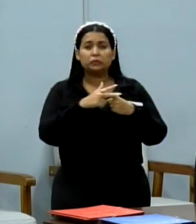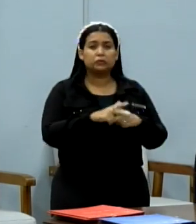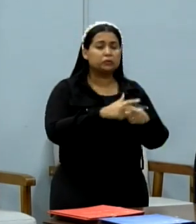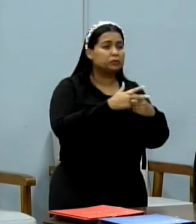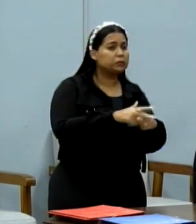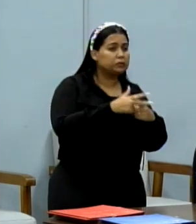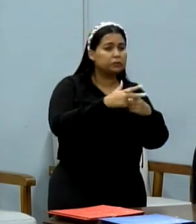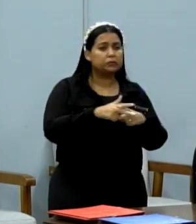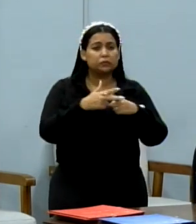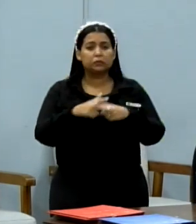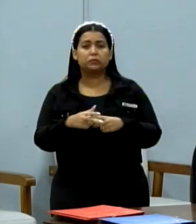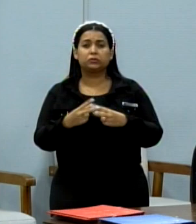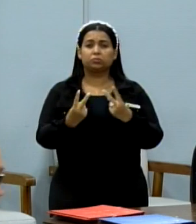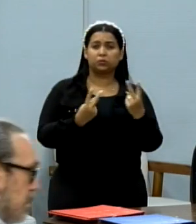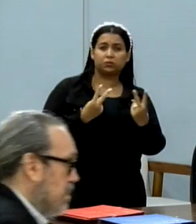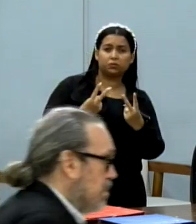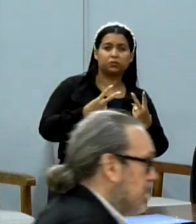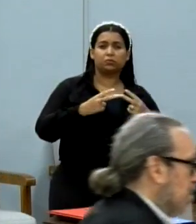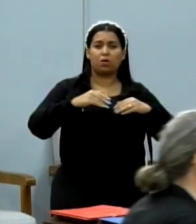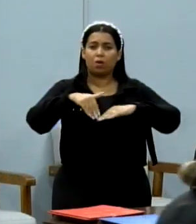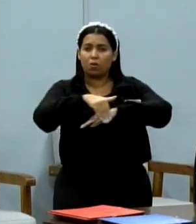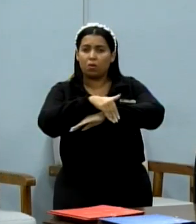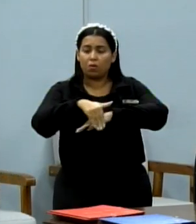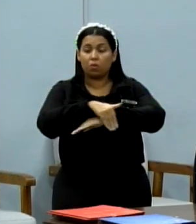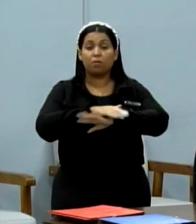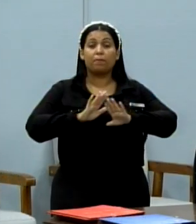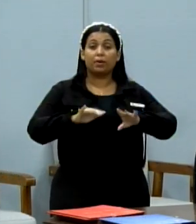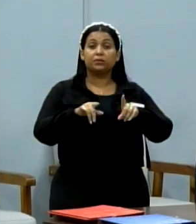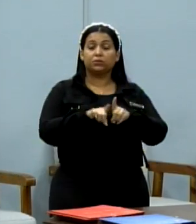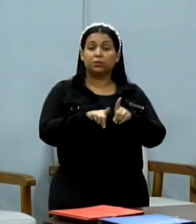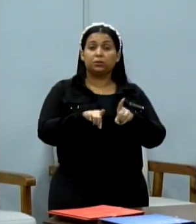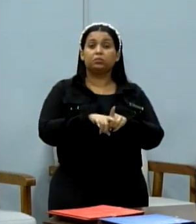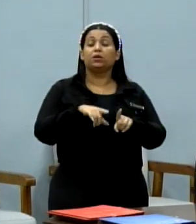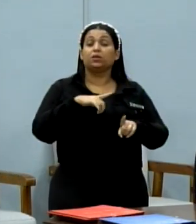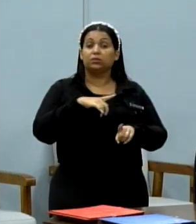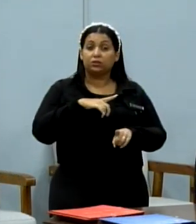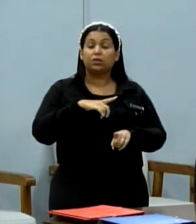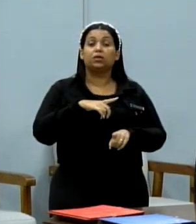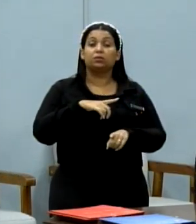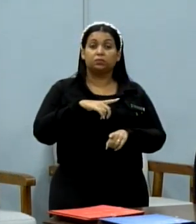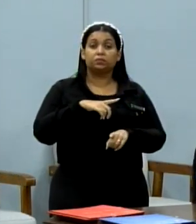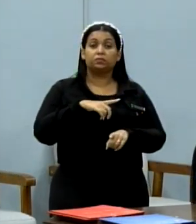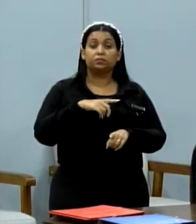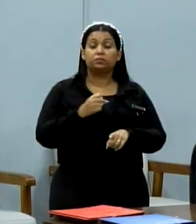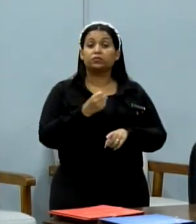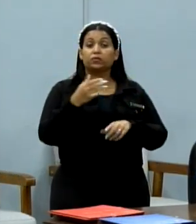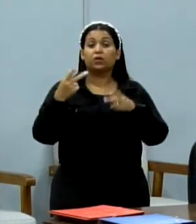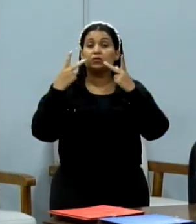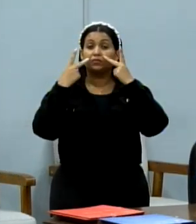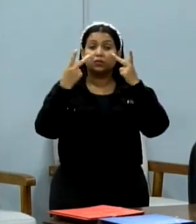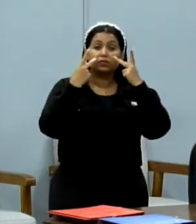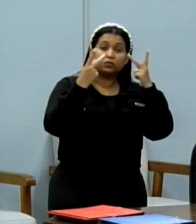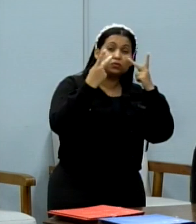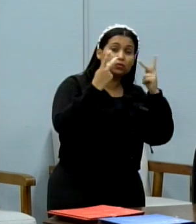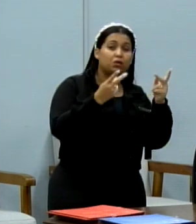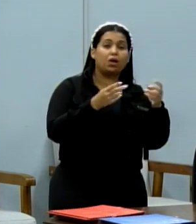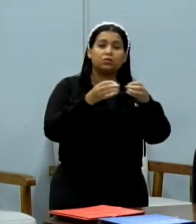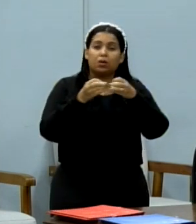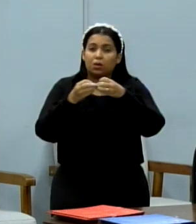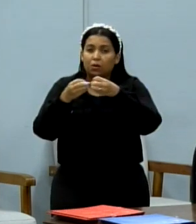reparo de várias estradas, mas também nós visitamos vários bairros